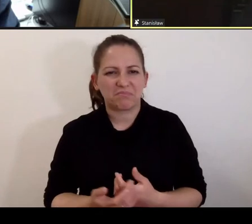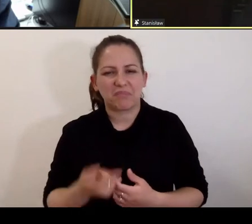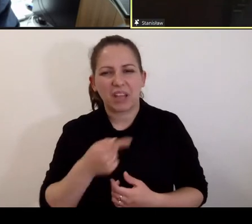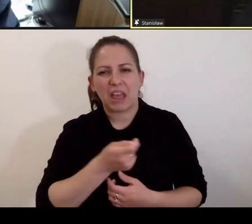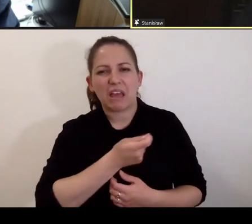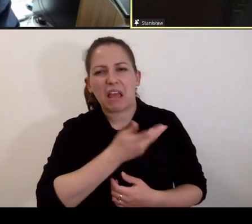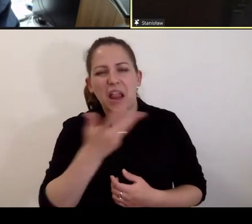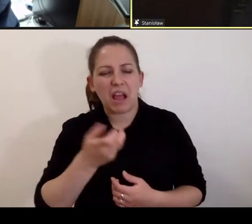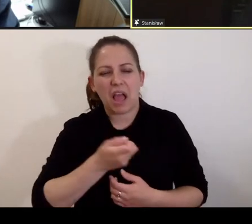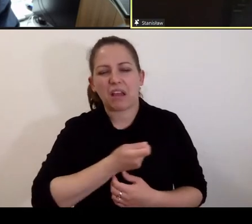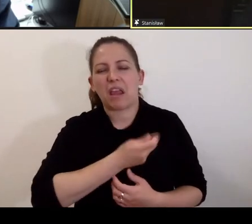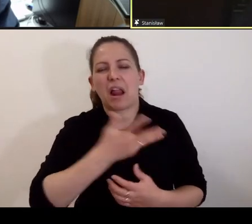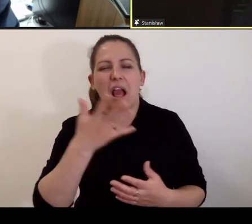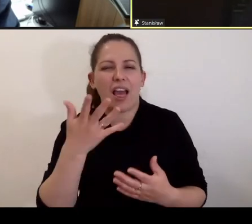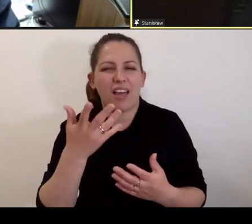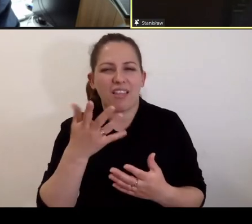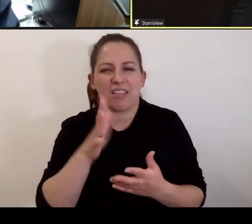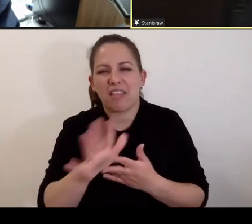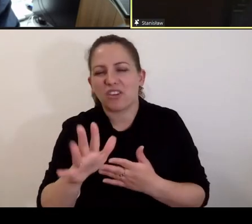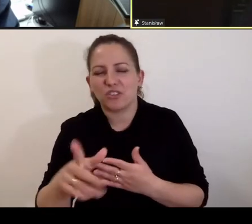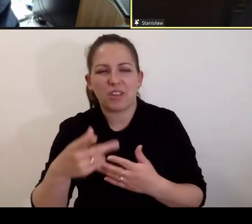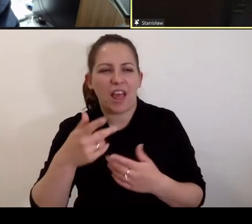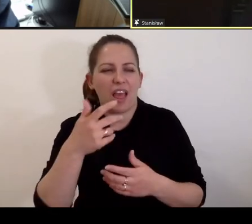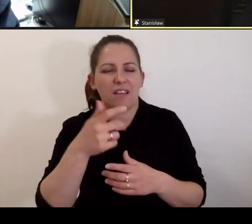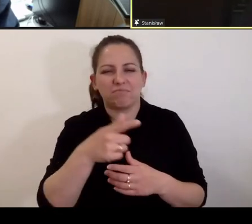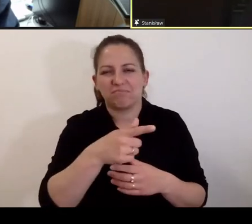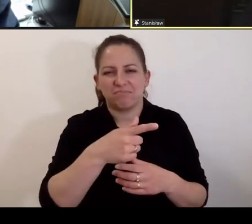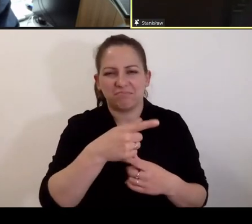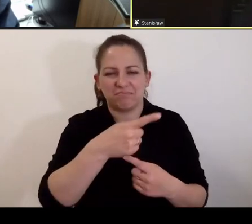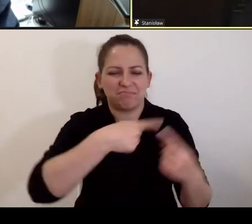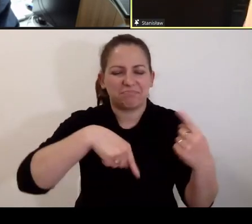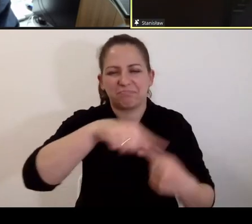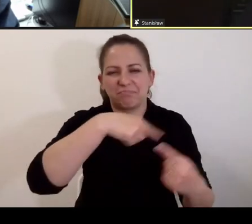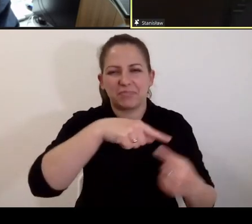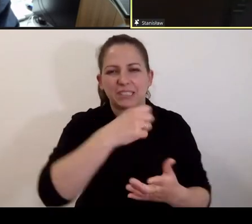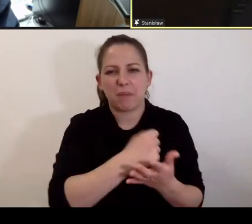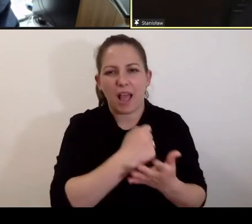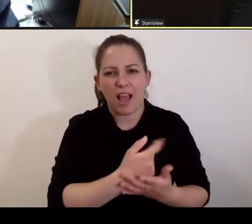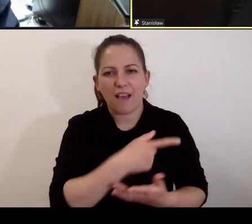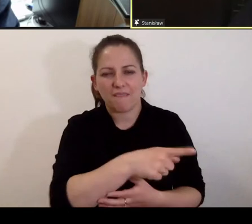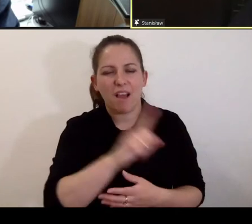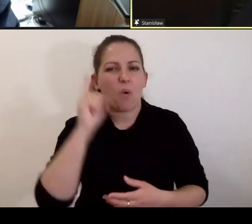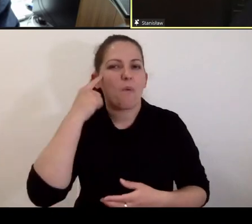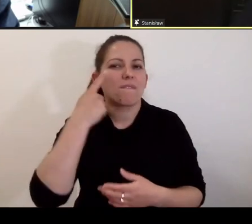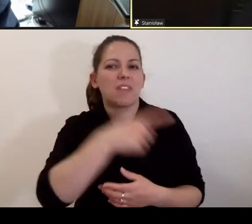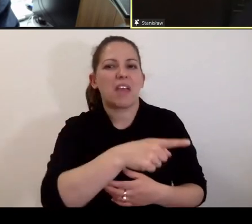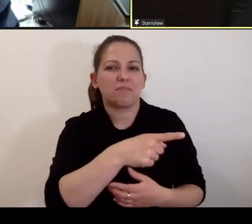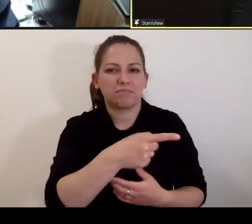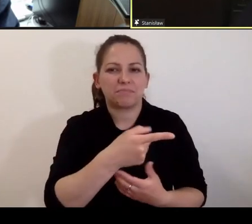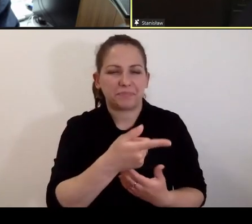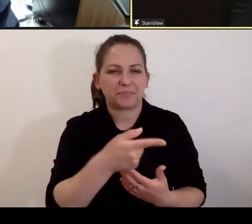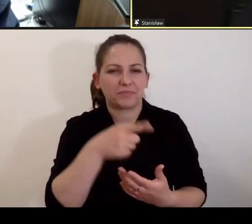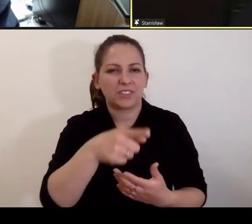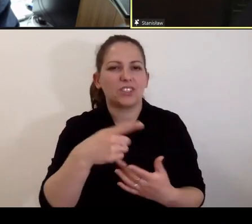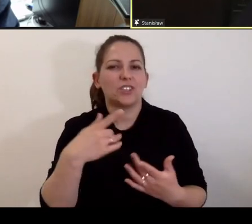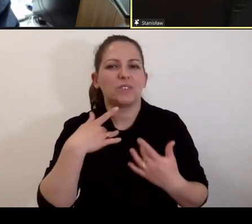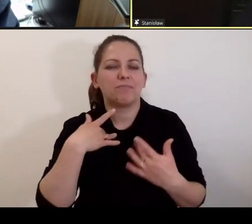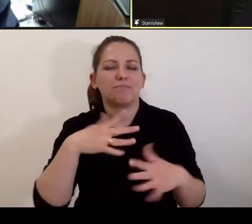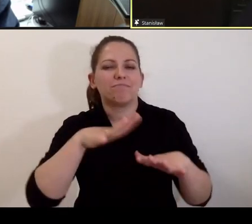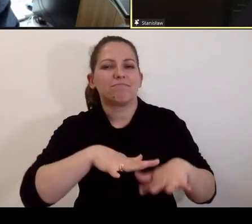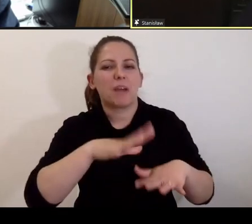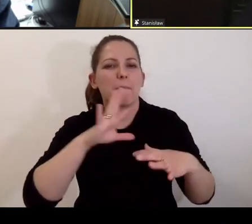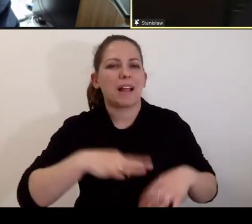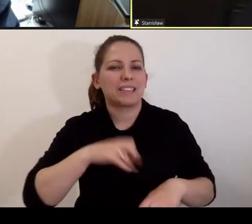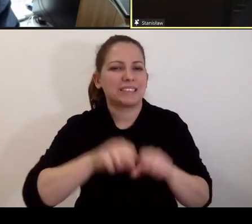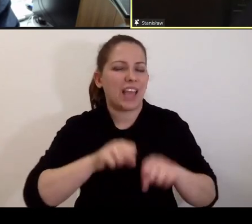Kilkanaście spraw tak naprawdę w obrocie, w tak zwanym obrocie, a w szczególności w takiej izbie odwoławczej, w której orzekał przede wszystkim pan